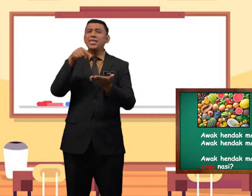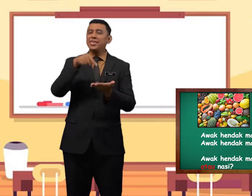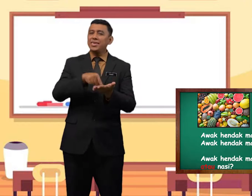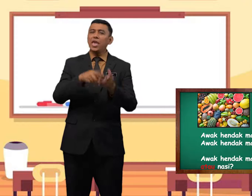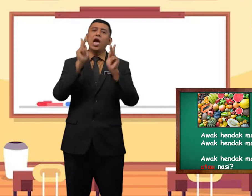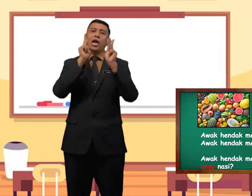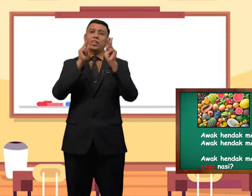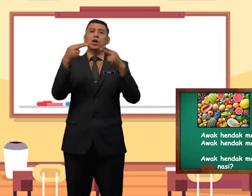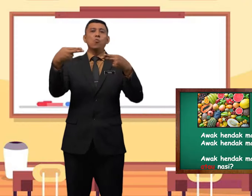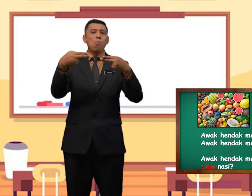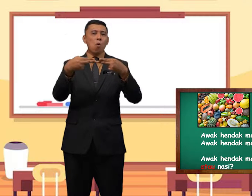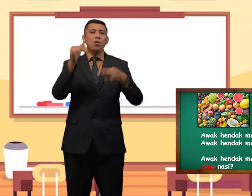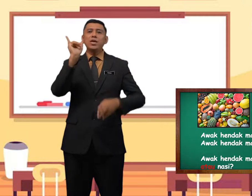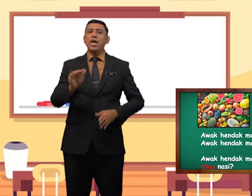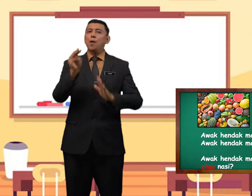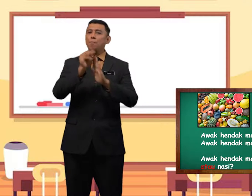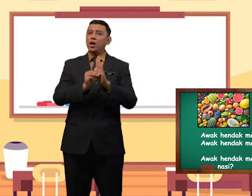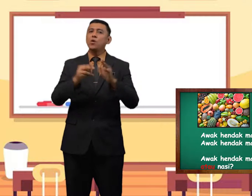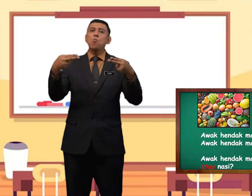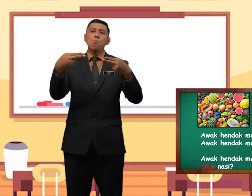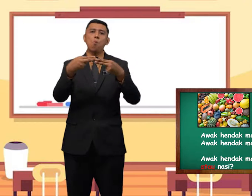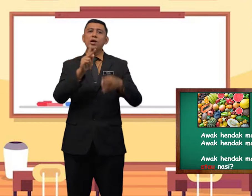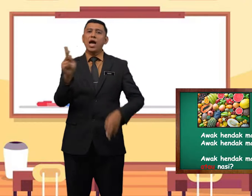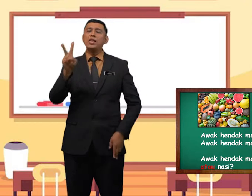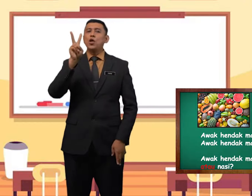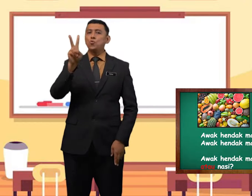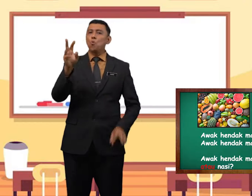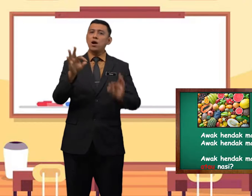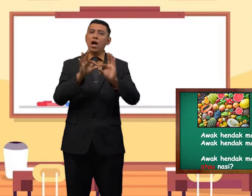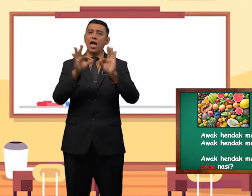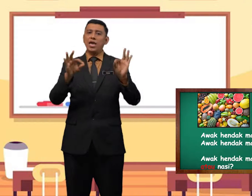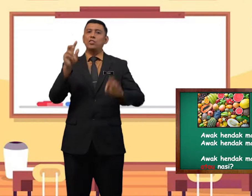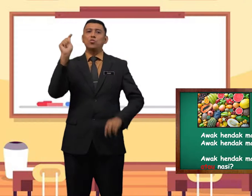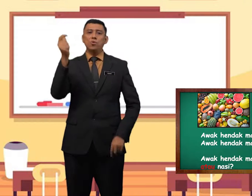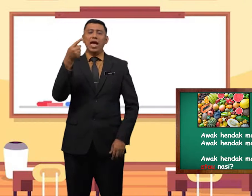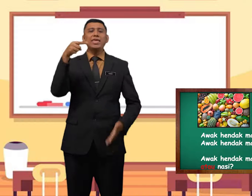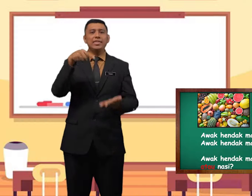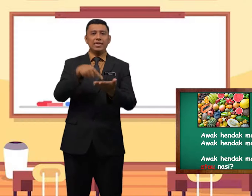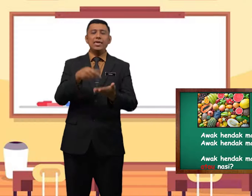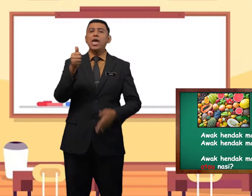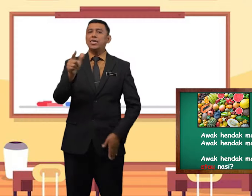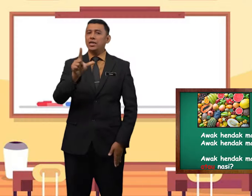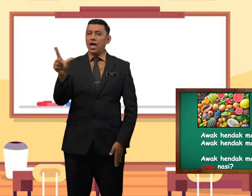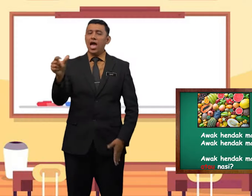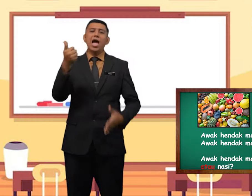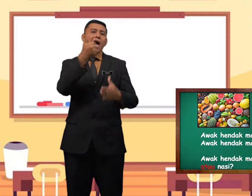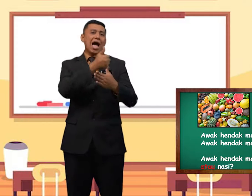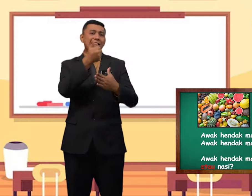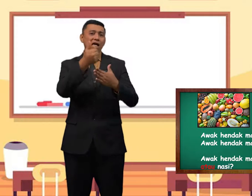ini, kata hubung yang menghubungkan dua ayat tunggal ini ialah atau.